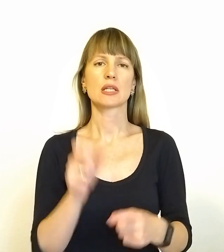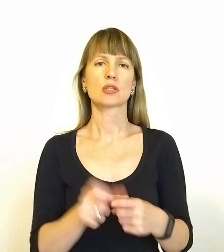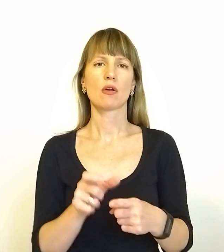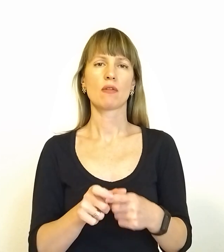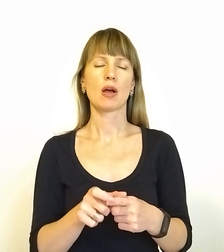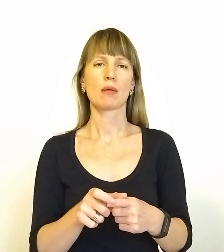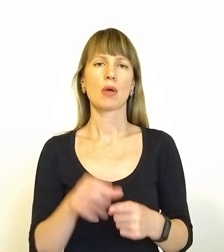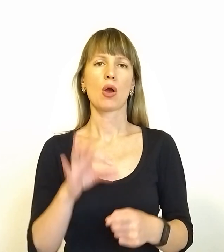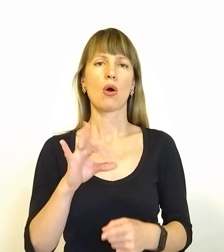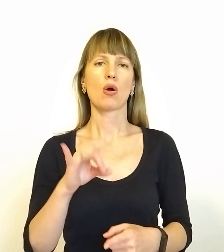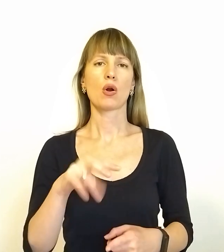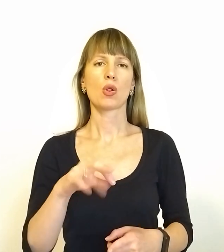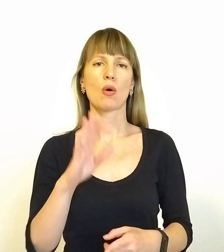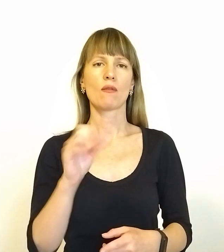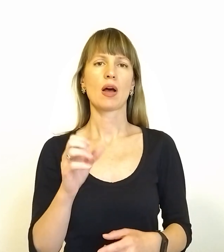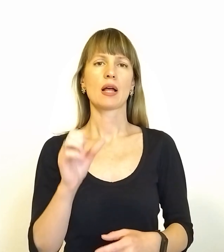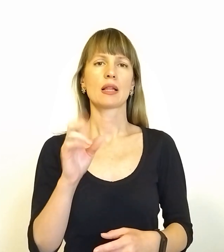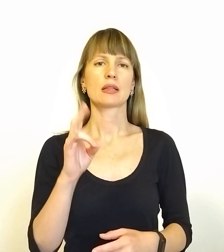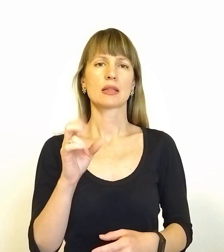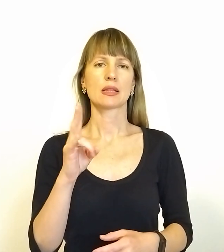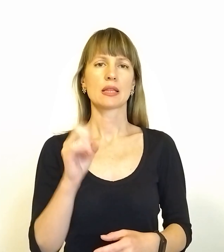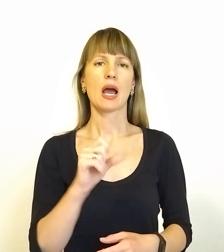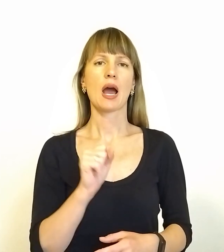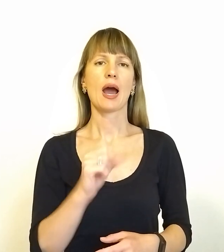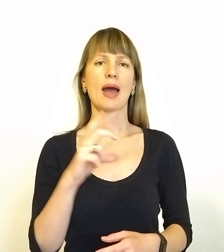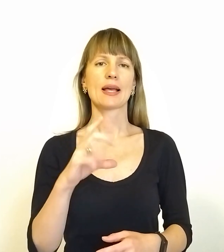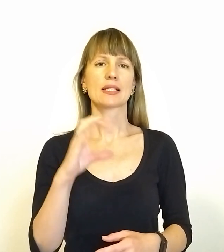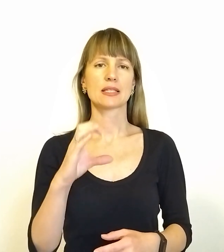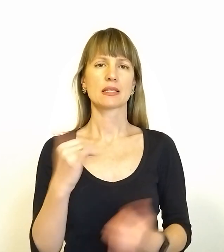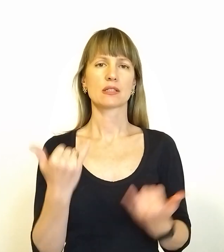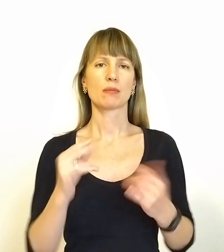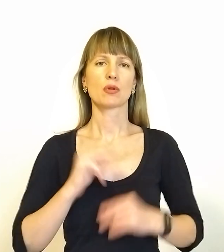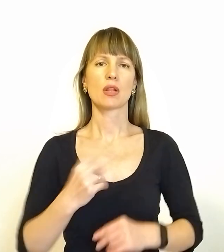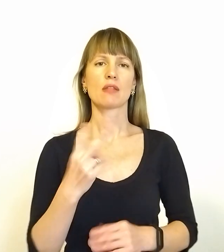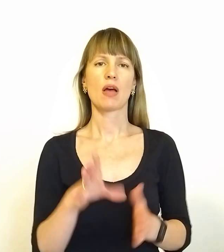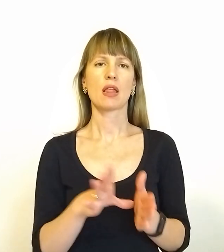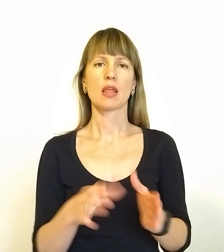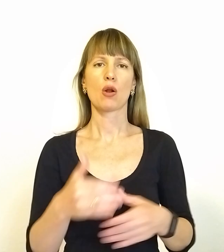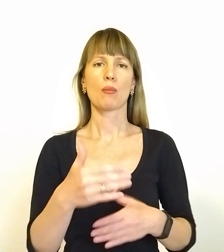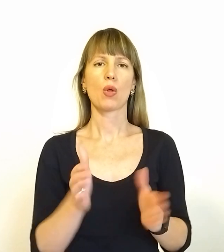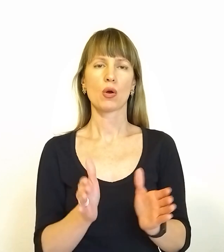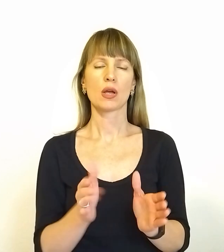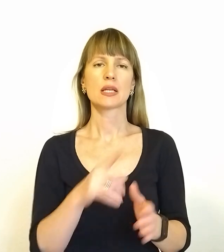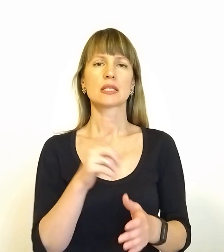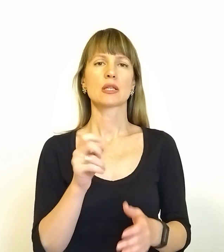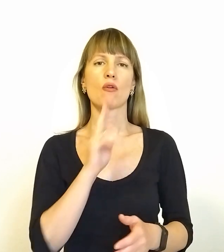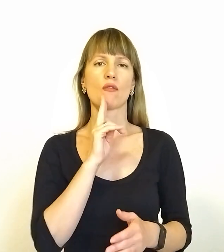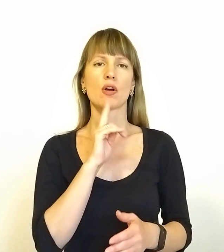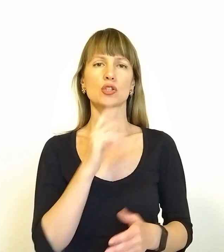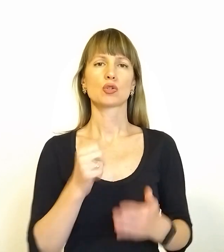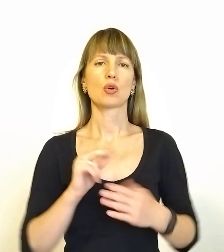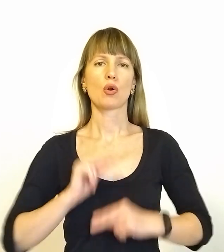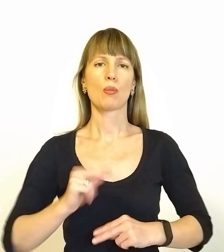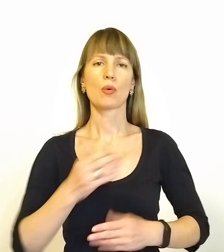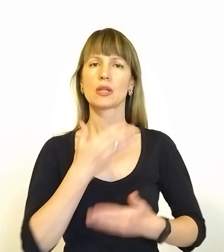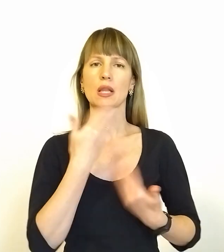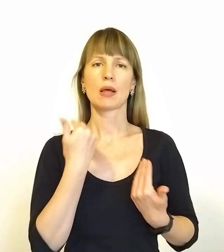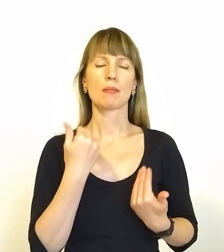Дмитра Орлова, на атомній електростанції нині працює два енергоблоки. Зауважень до роботи немає, теплова